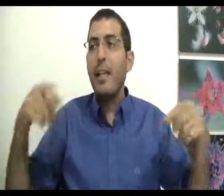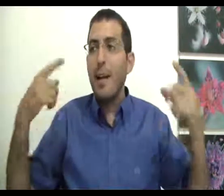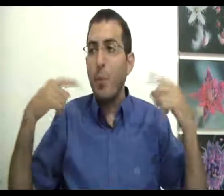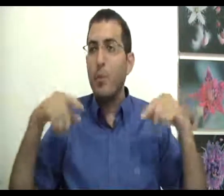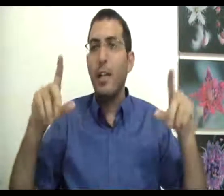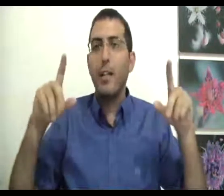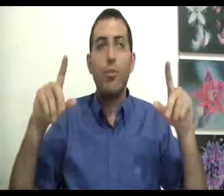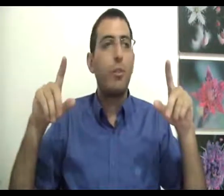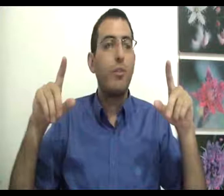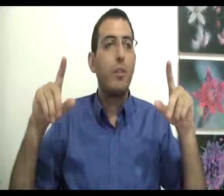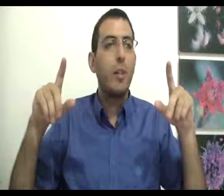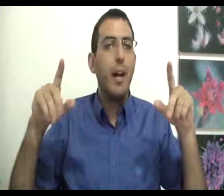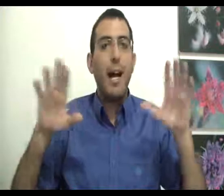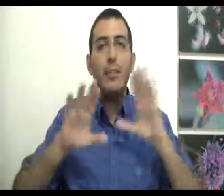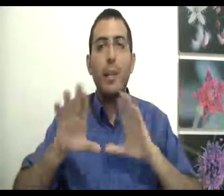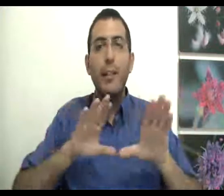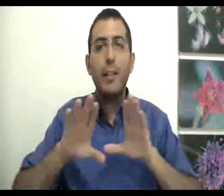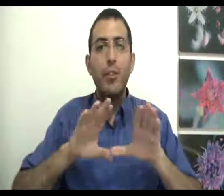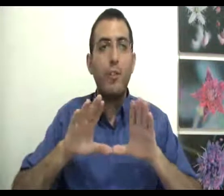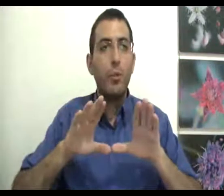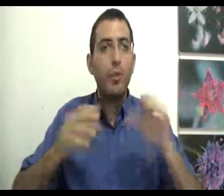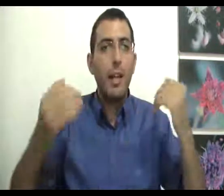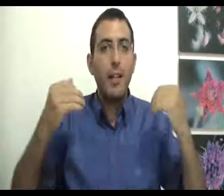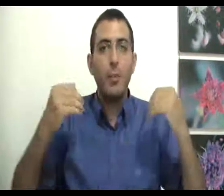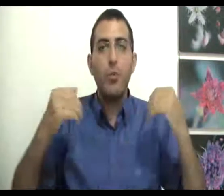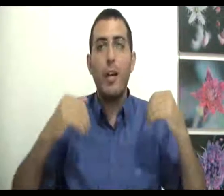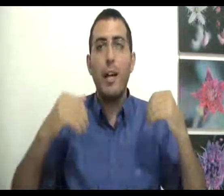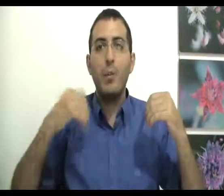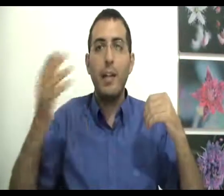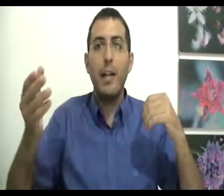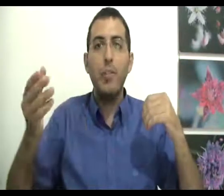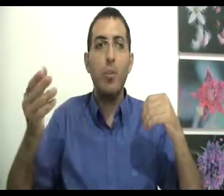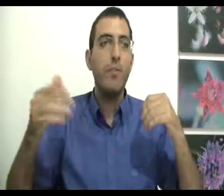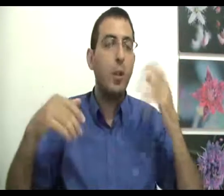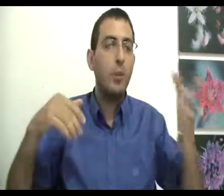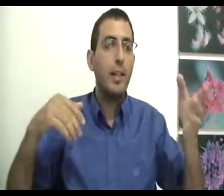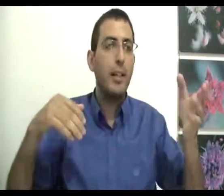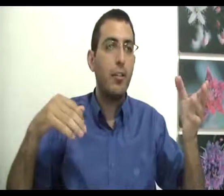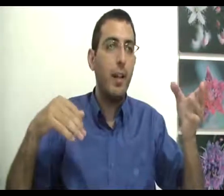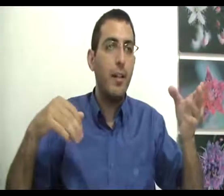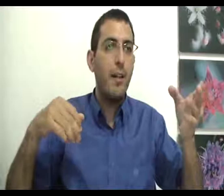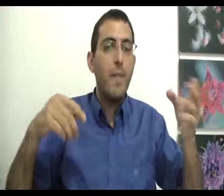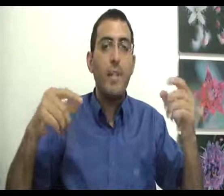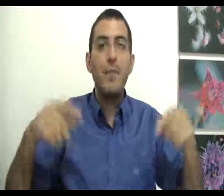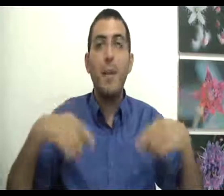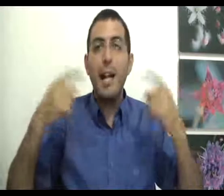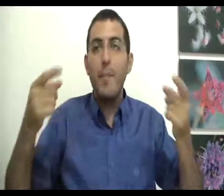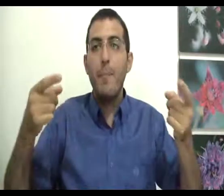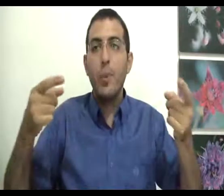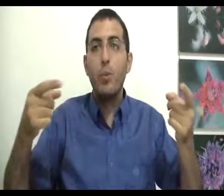למה הוא רוצה להרגיש טוב אז הוא יראה את ההשתבות של האחדות של הרוצה להרגיש טוב והלא רוצה להרגיש רע אז ממילא הוא